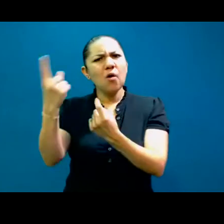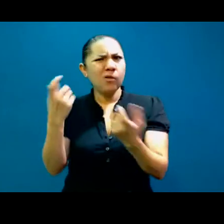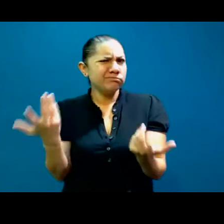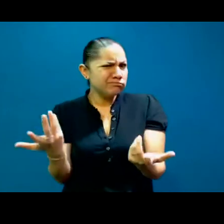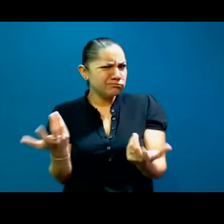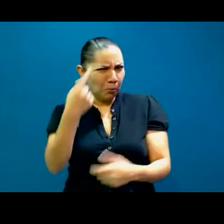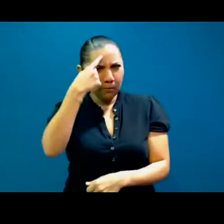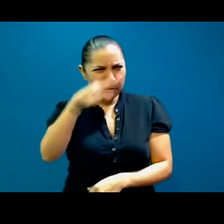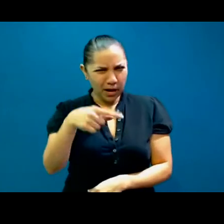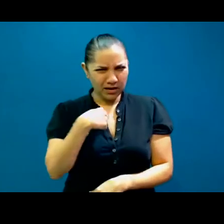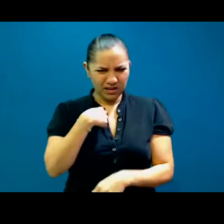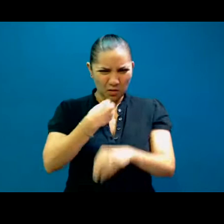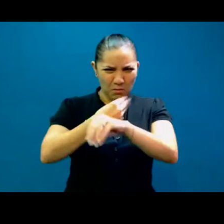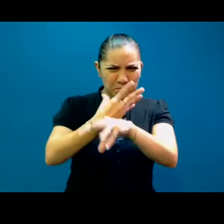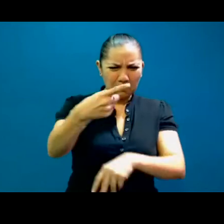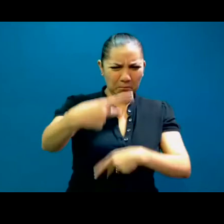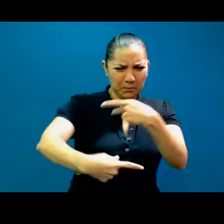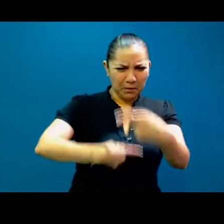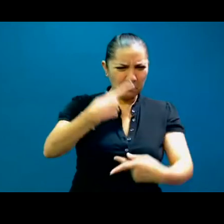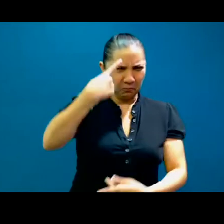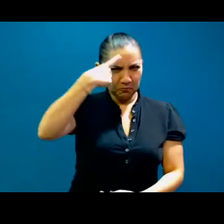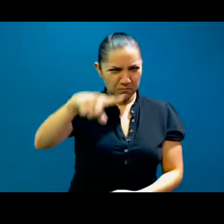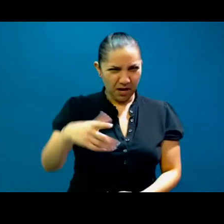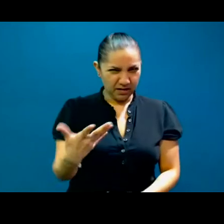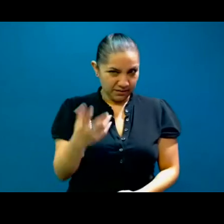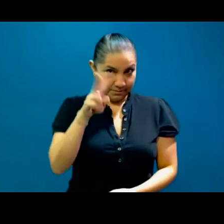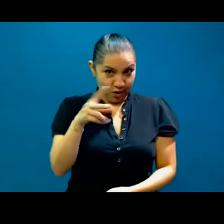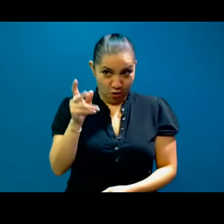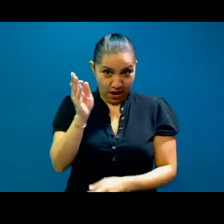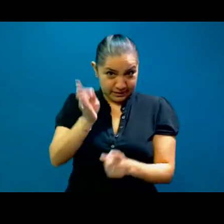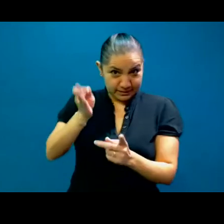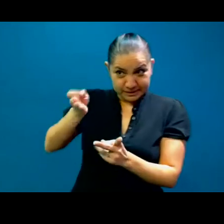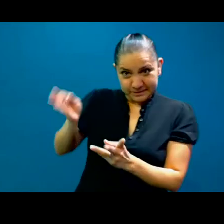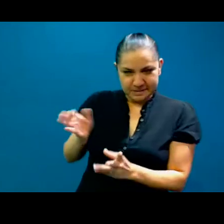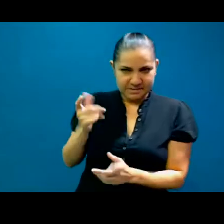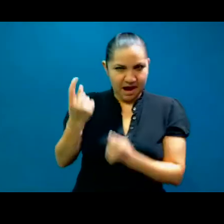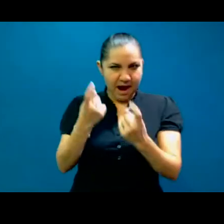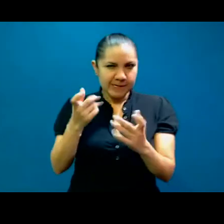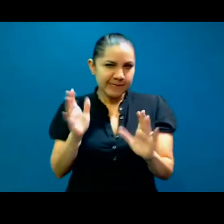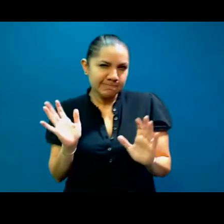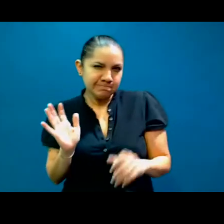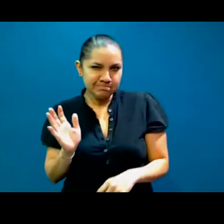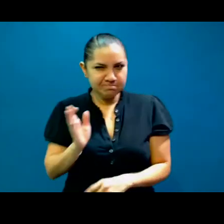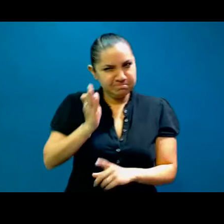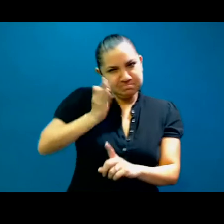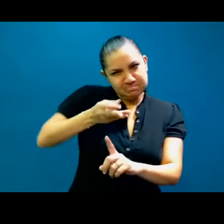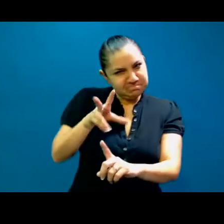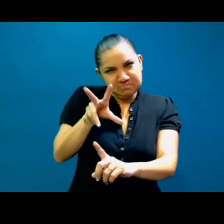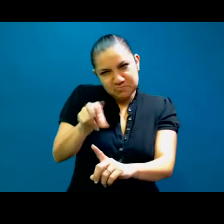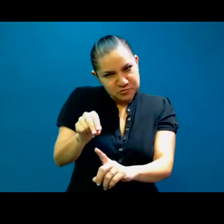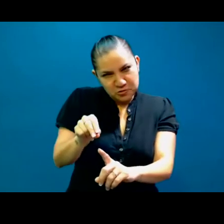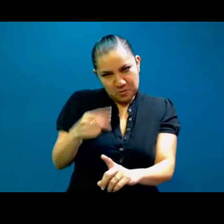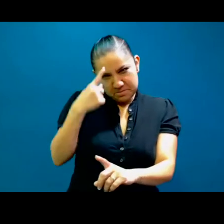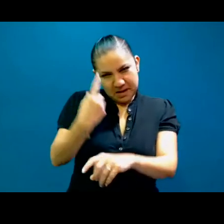sacar de esto? Porque ¿quiénes son? No los conozco, y no todo el mundo se anima. Pero la gente que se animó a aceptar la invitación, pues,